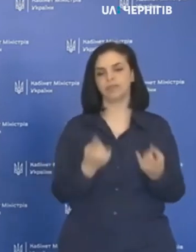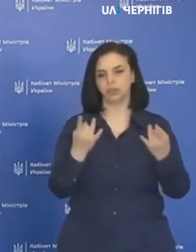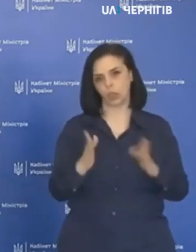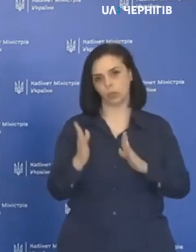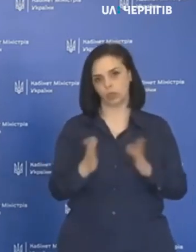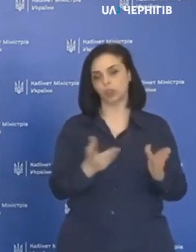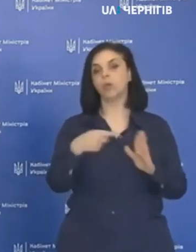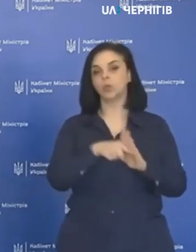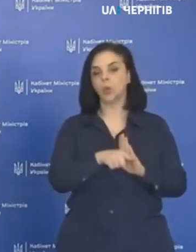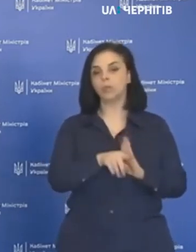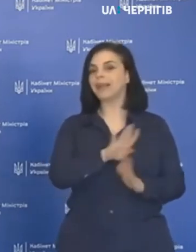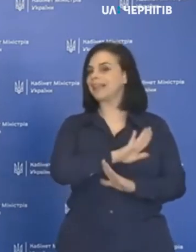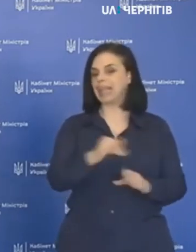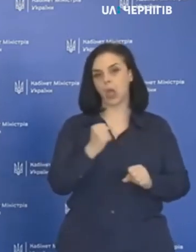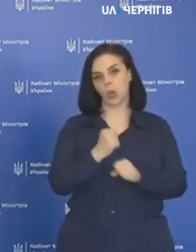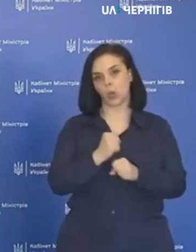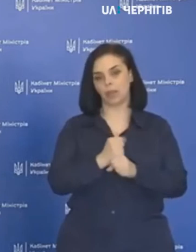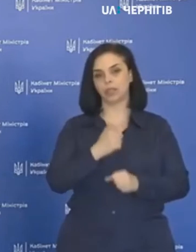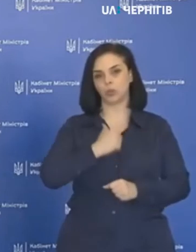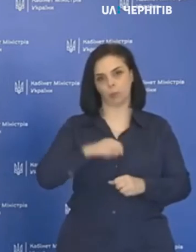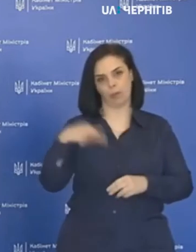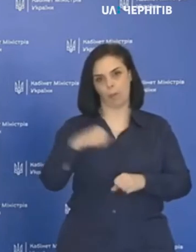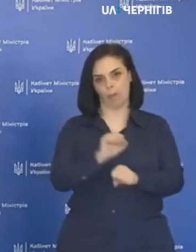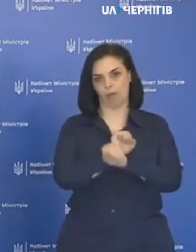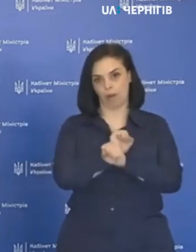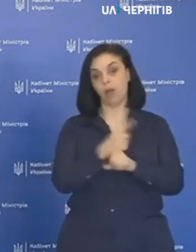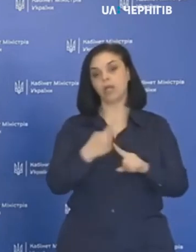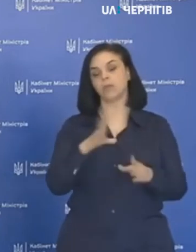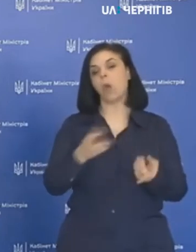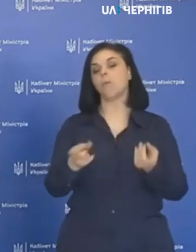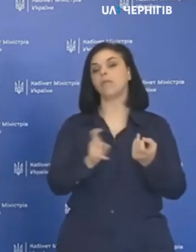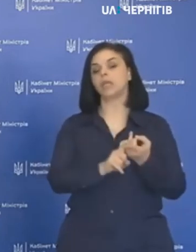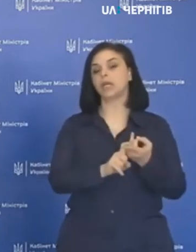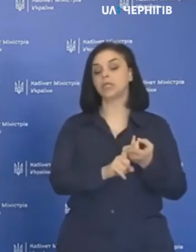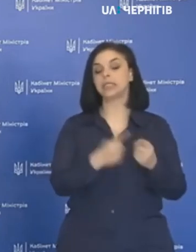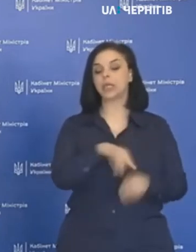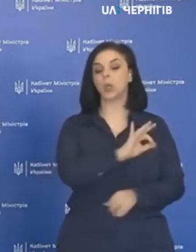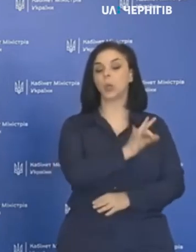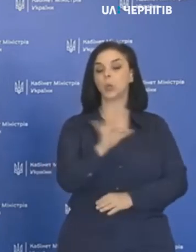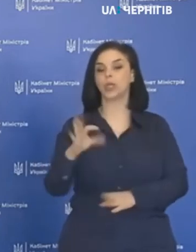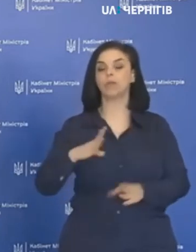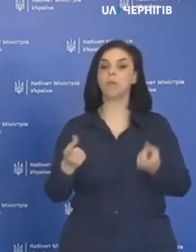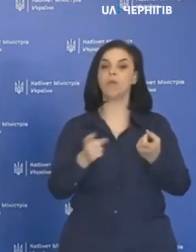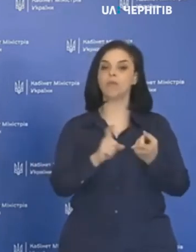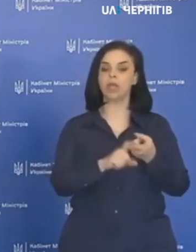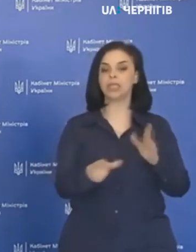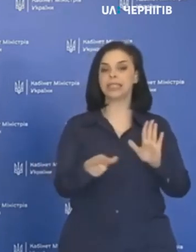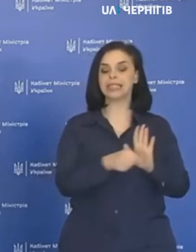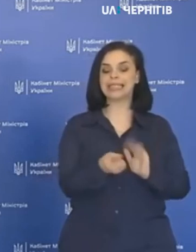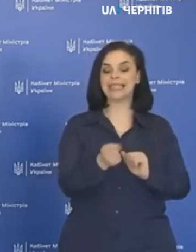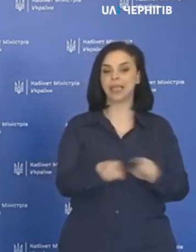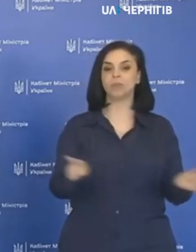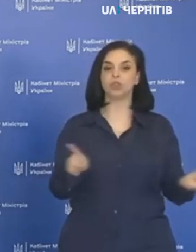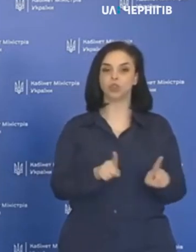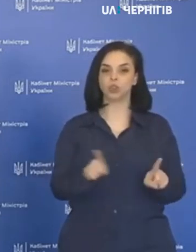режимі, тобто не робили собі перерву. Це було пов'язано, тобто ці нулі було пов'язано з тим,